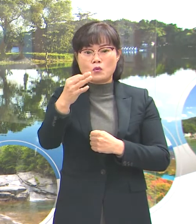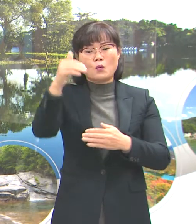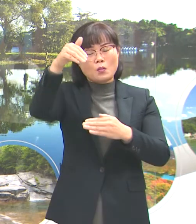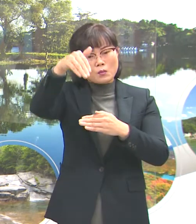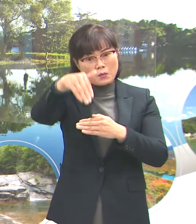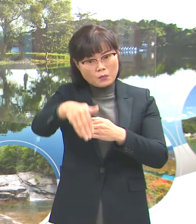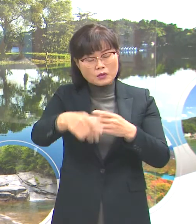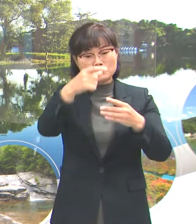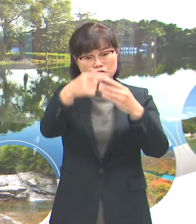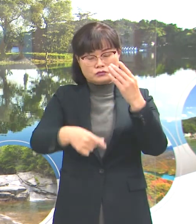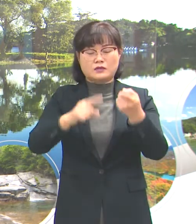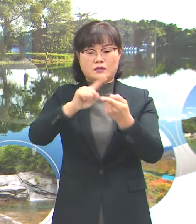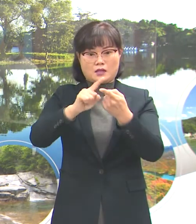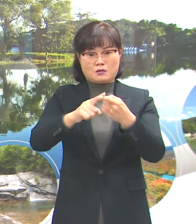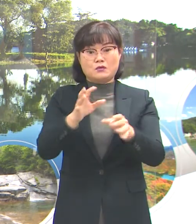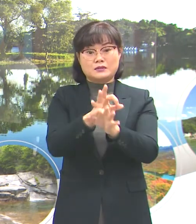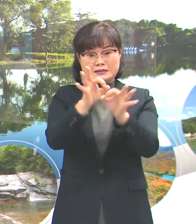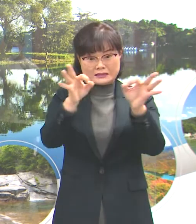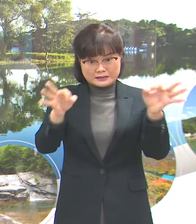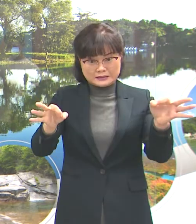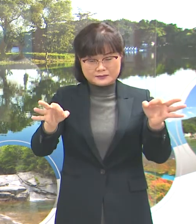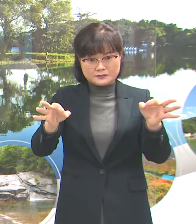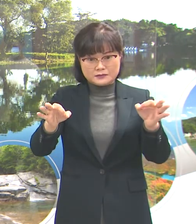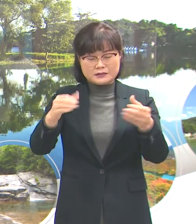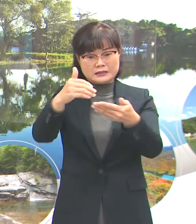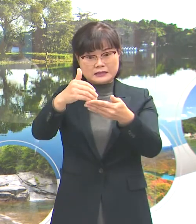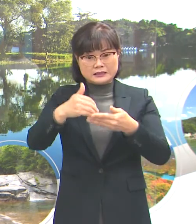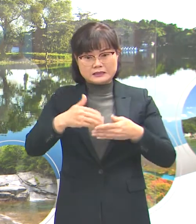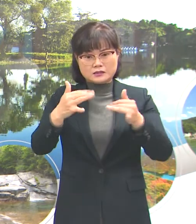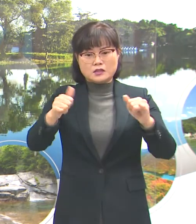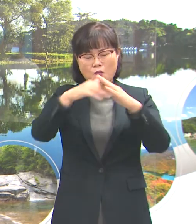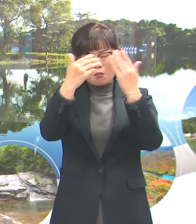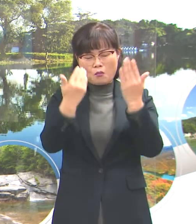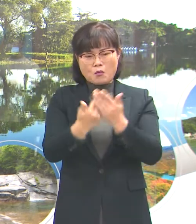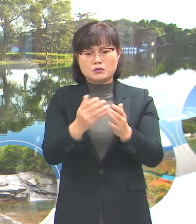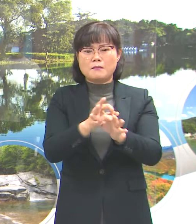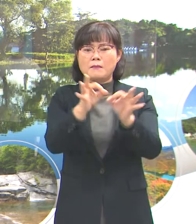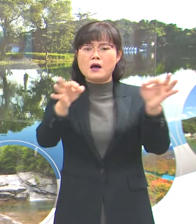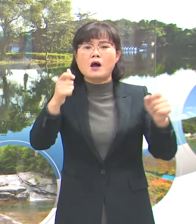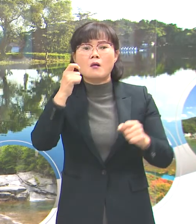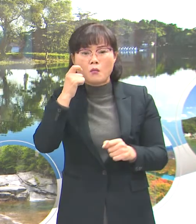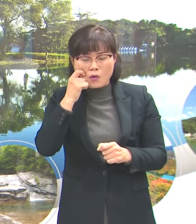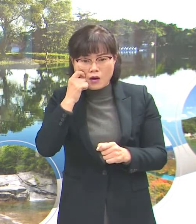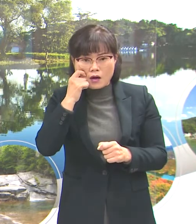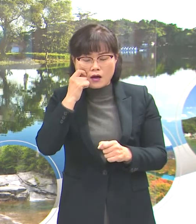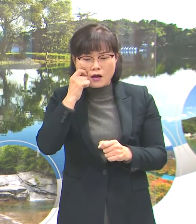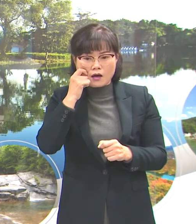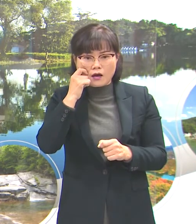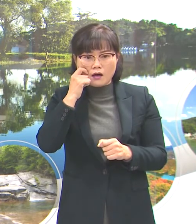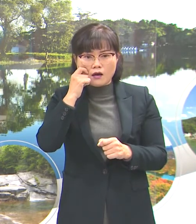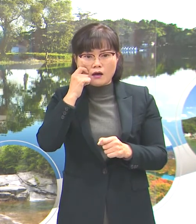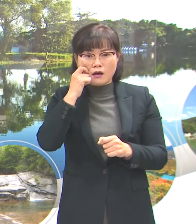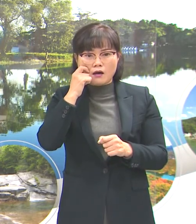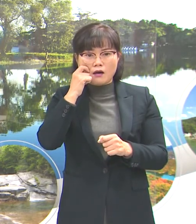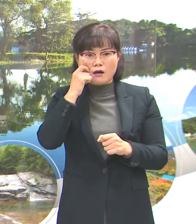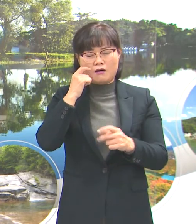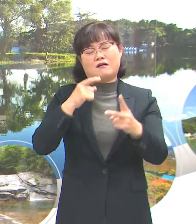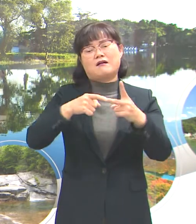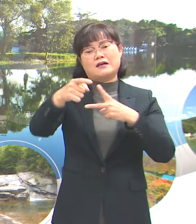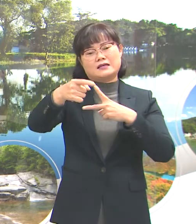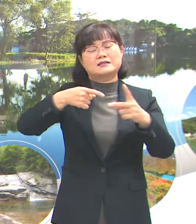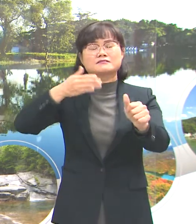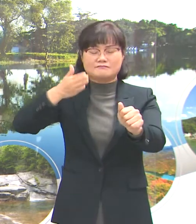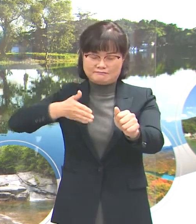순으로 지급되오니 신청자 모두가 지급받지 못하더라도 널리 이해하여 주시기